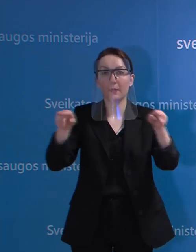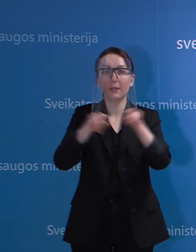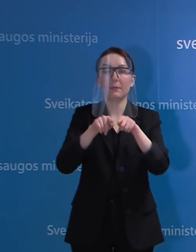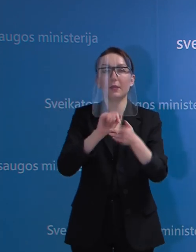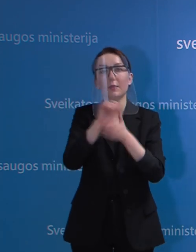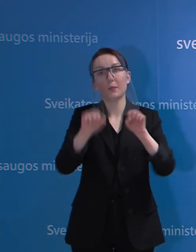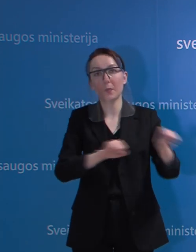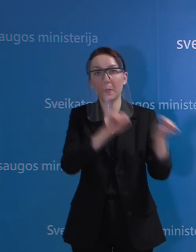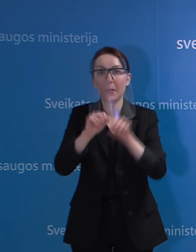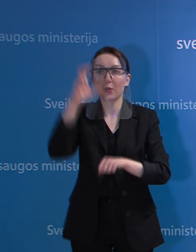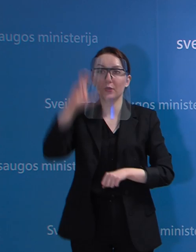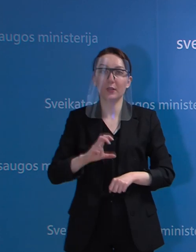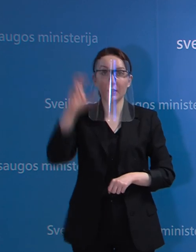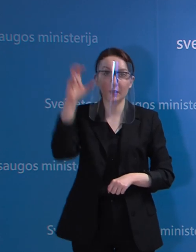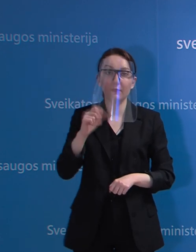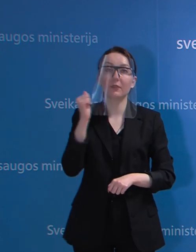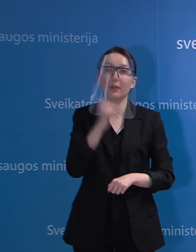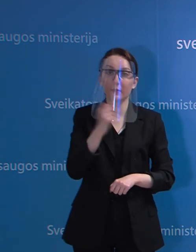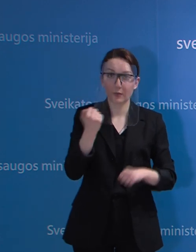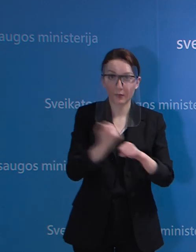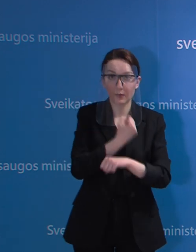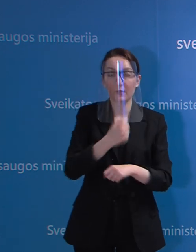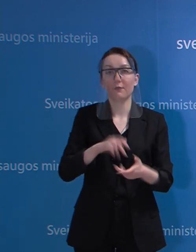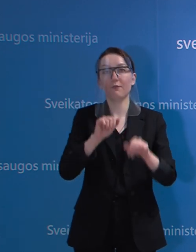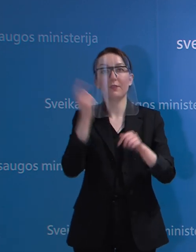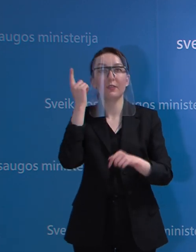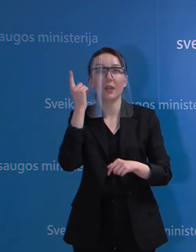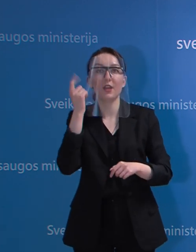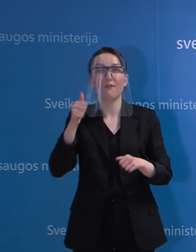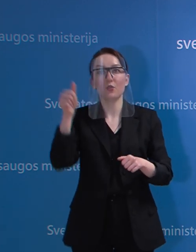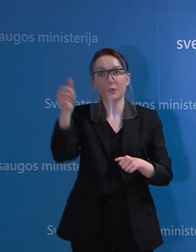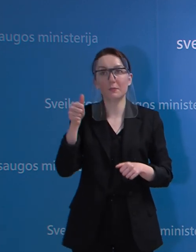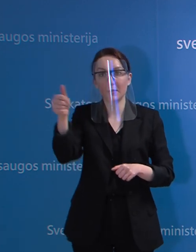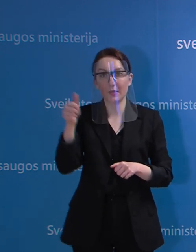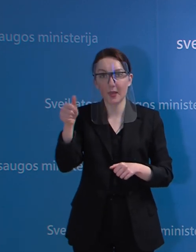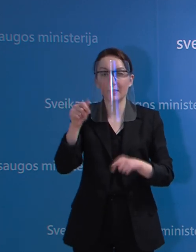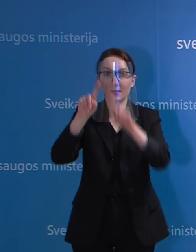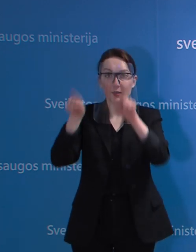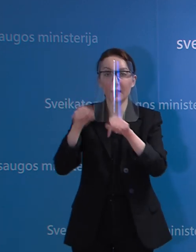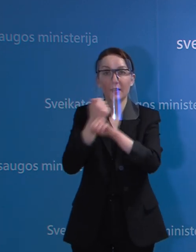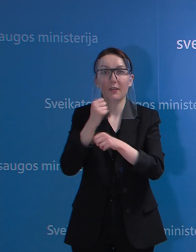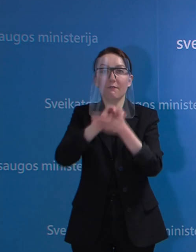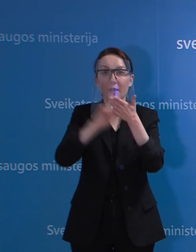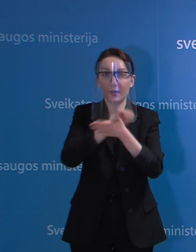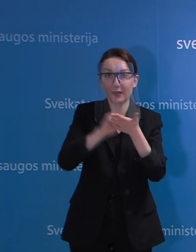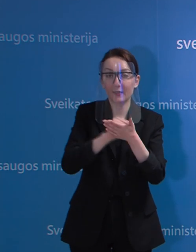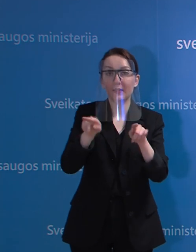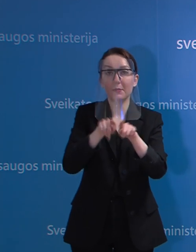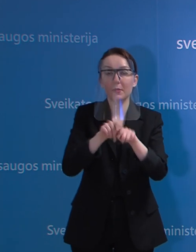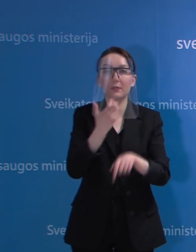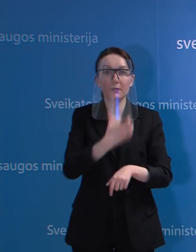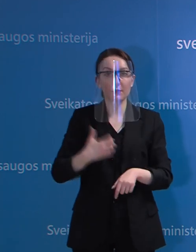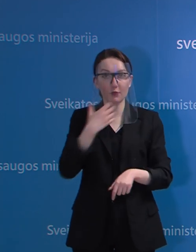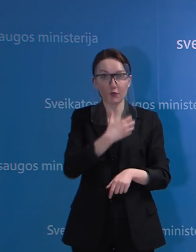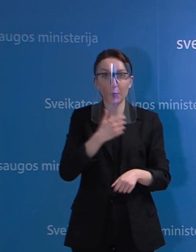plauti liftų kabinas kasdieną, valyti telefonspinės valikliais. Ir dar yra labai